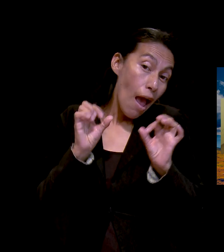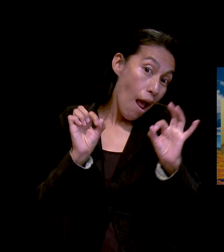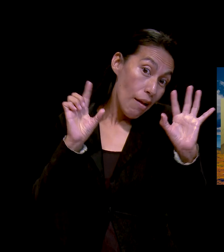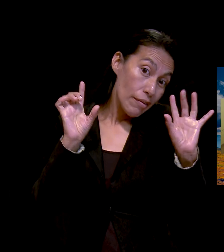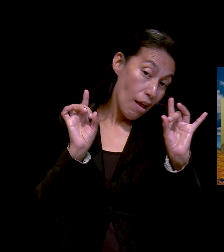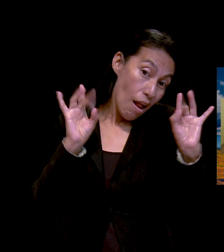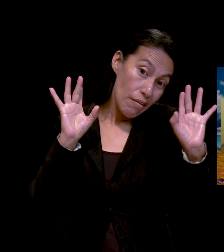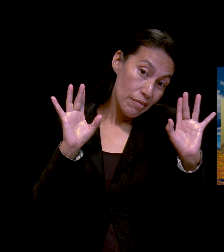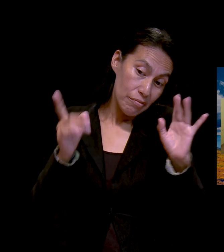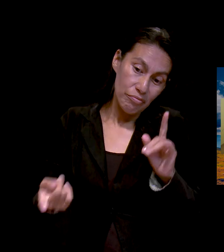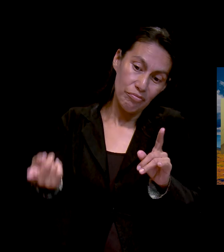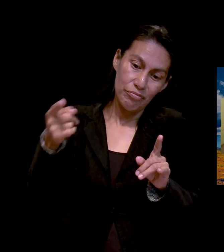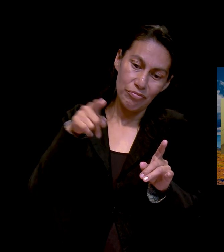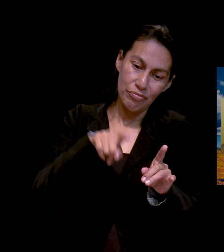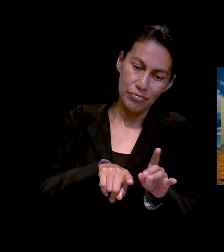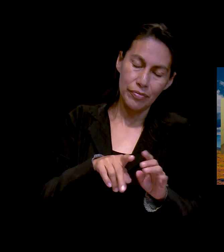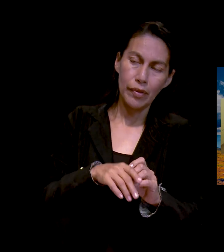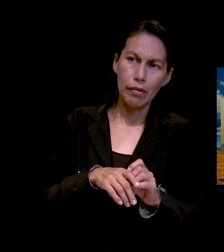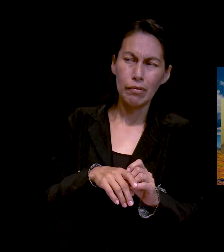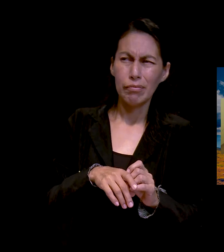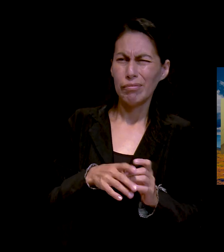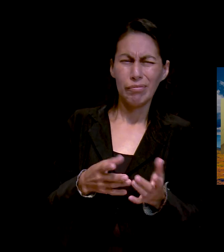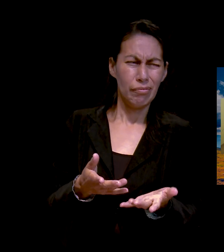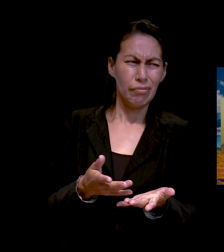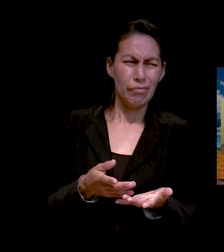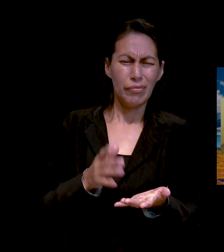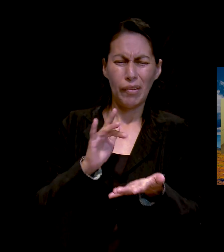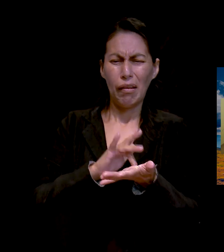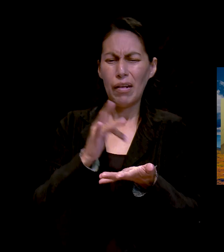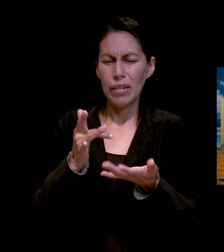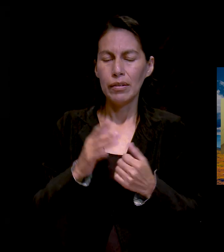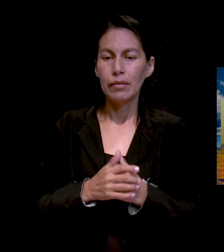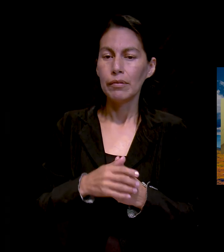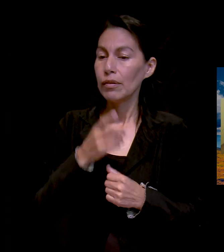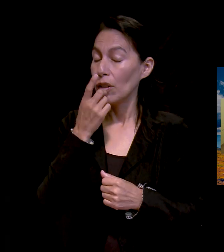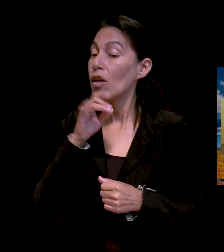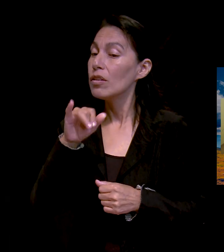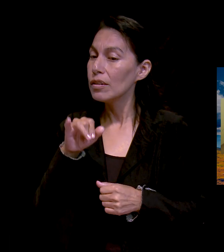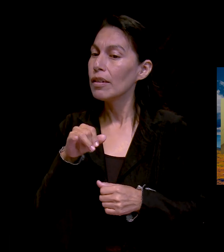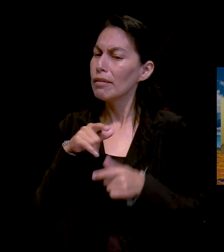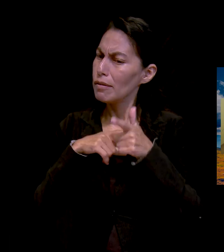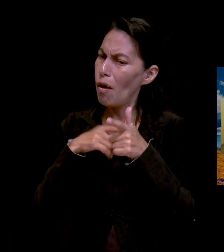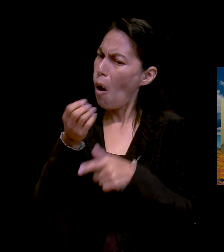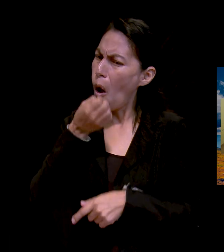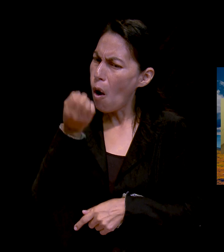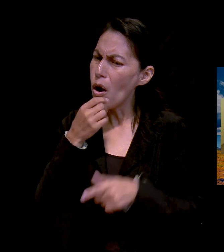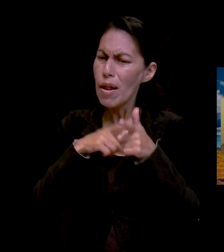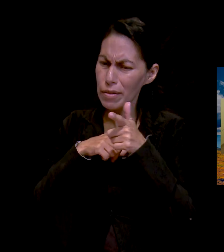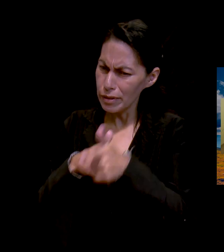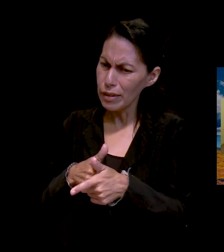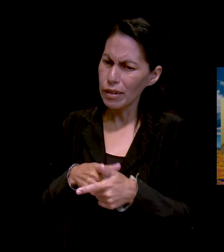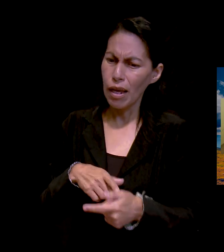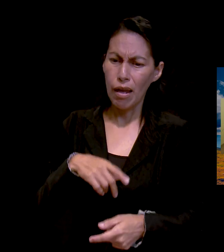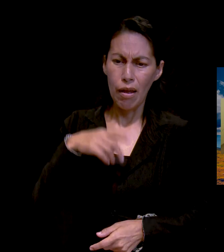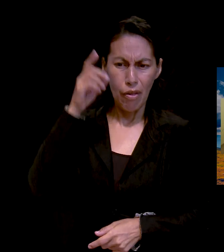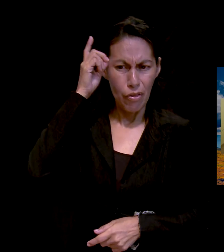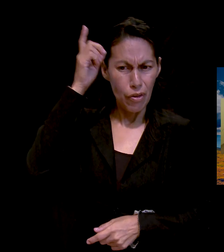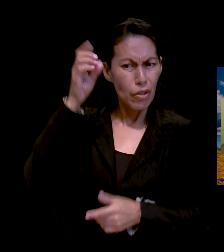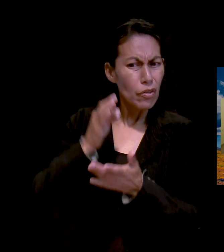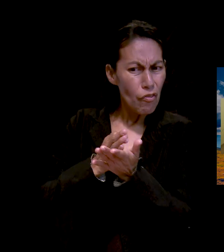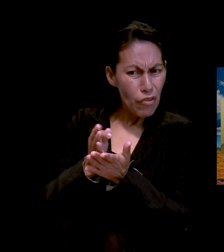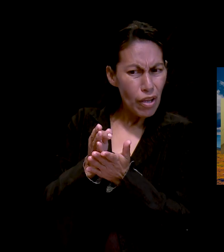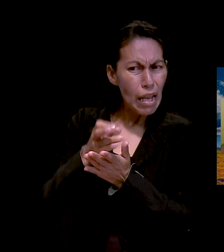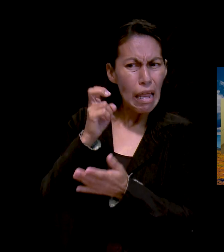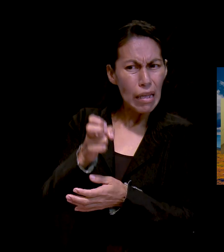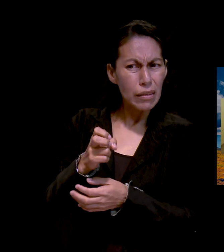sea, ya ella no debería de vivir. Y yo, ah, ok, gracias. O sea, yo le dije, gracias. Dijo, sí, y siga